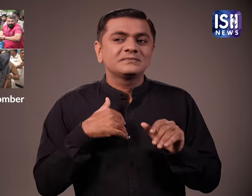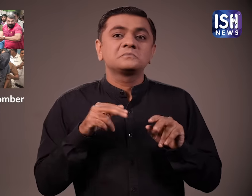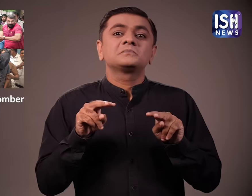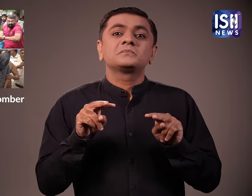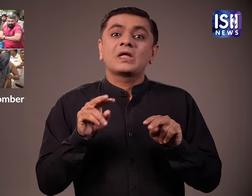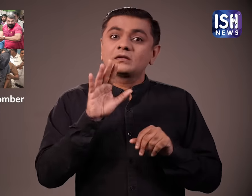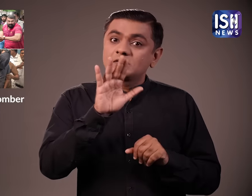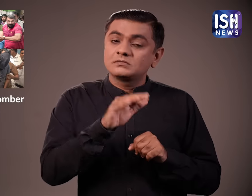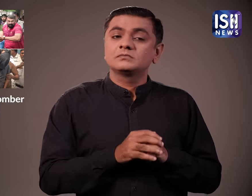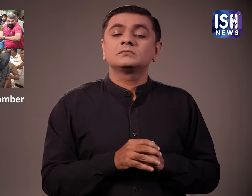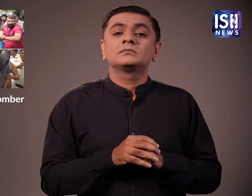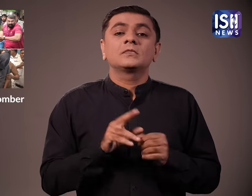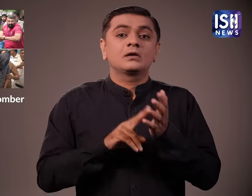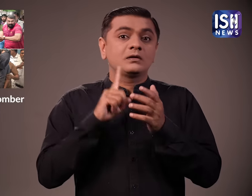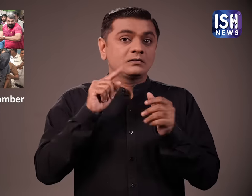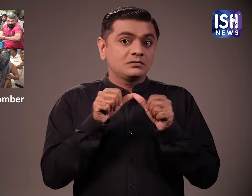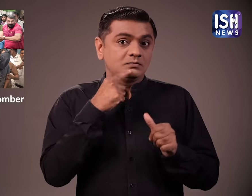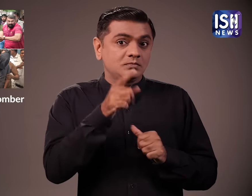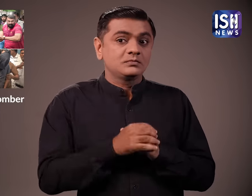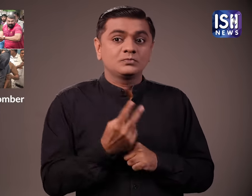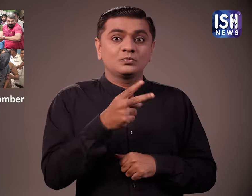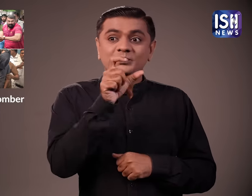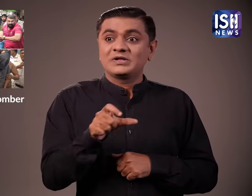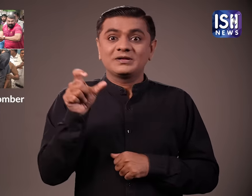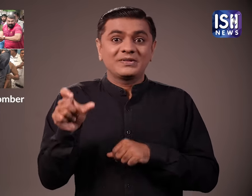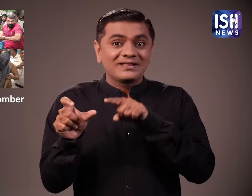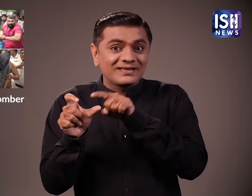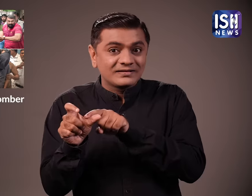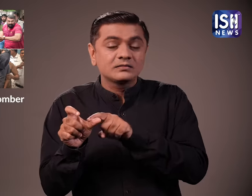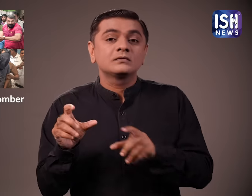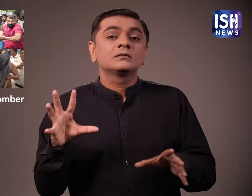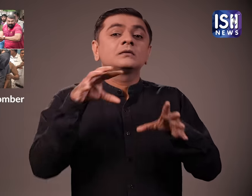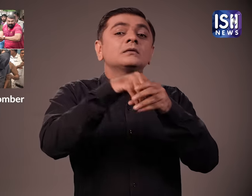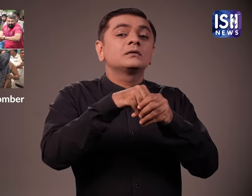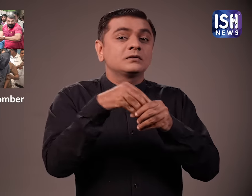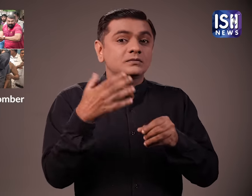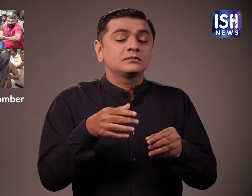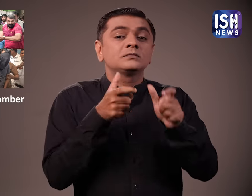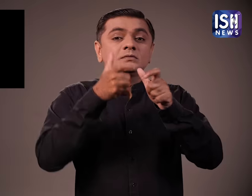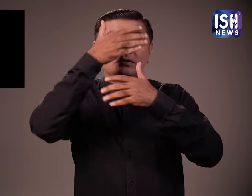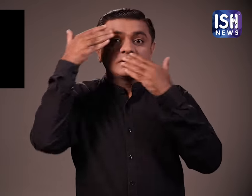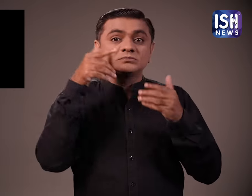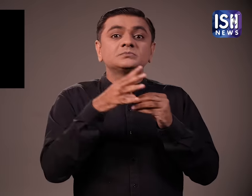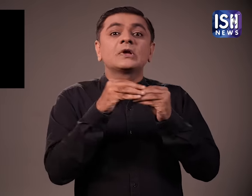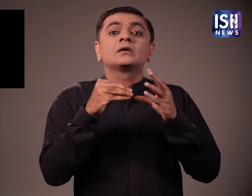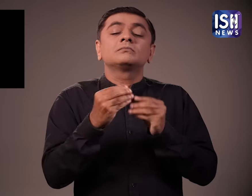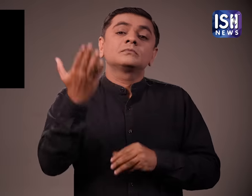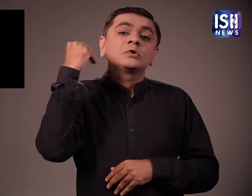अत्भुत NIA ने कहा कि अब्दुल आईसाई अलहिंद के बैंगलोर मॉड्यूल से जुड़ा था और